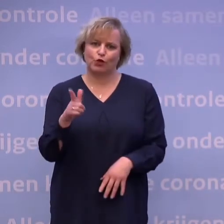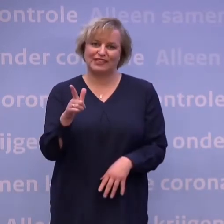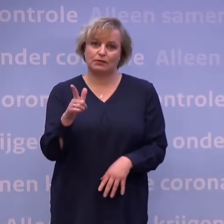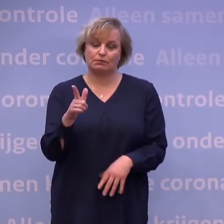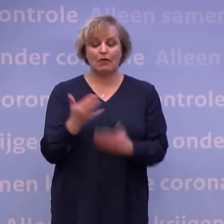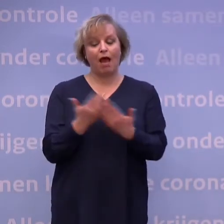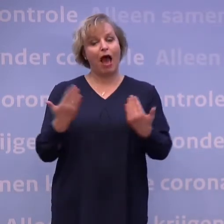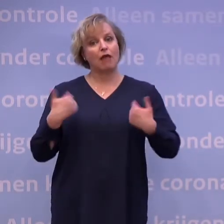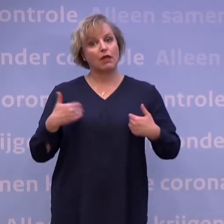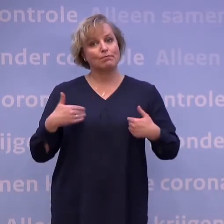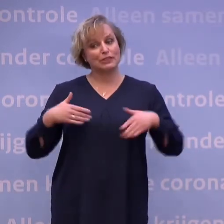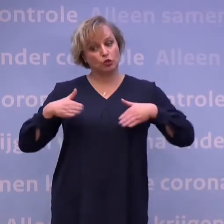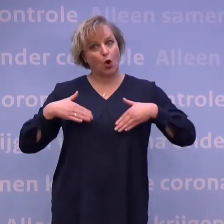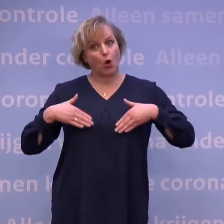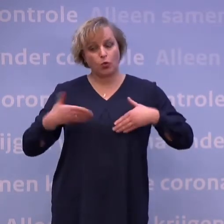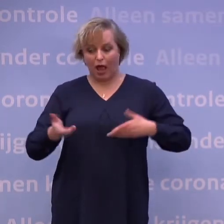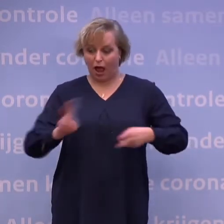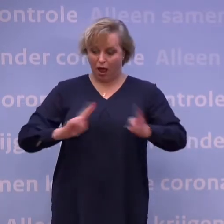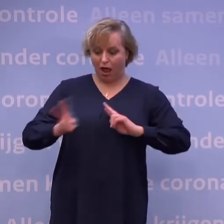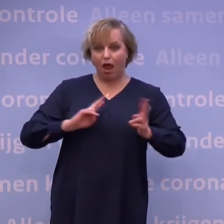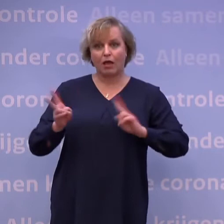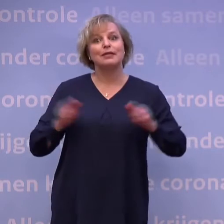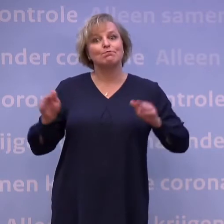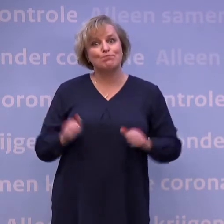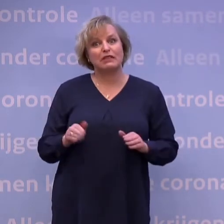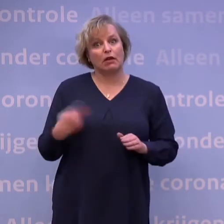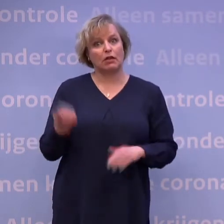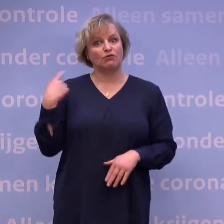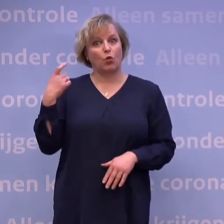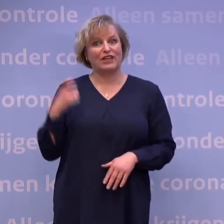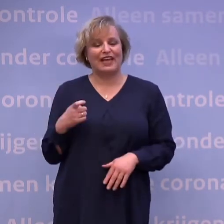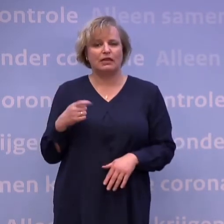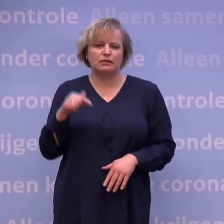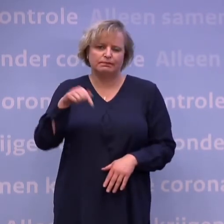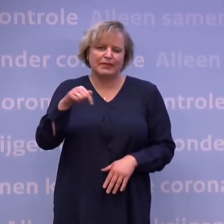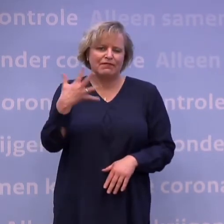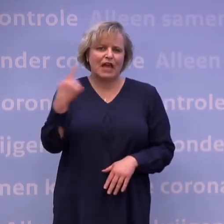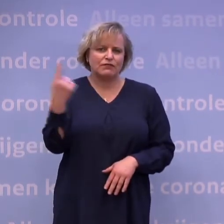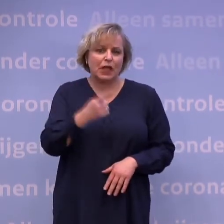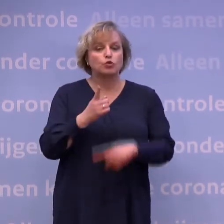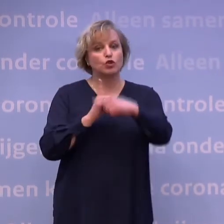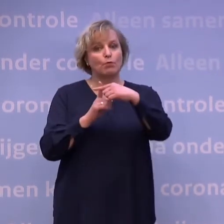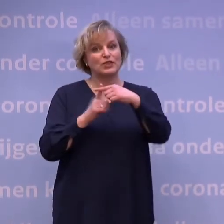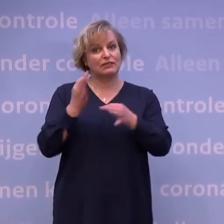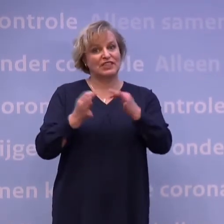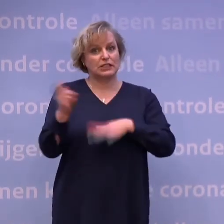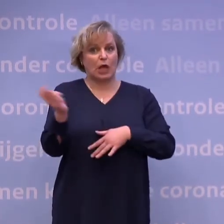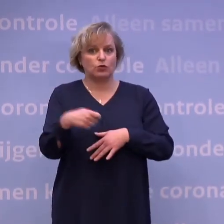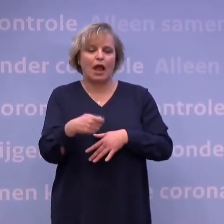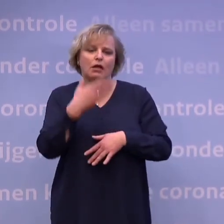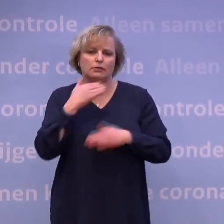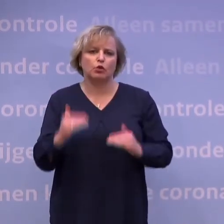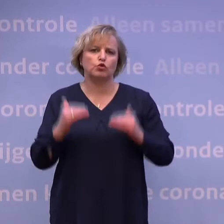krijgt is de afgelopen week lager dan de week ervoor, maar met vandaag bijna 5000 positieve testuitslagen nog steeds veel en veel te hoog.